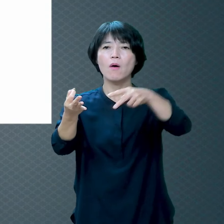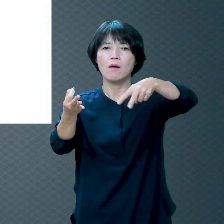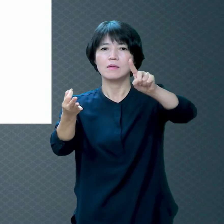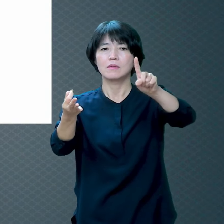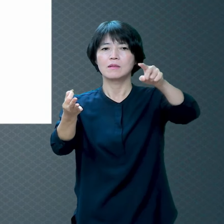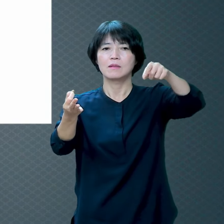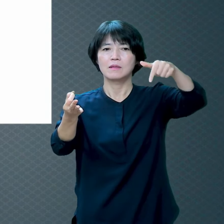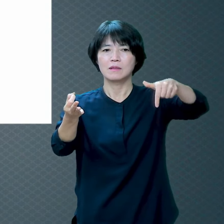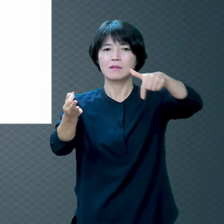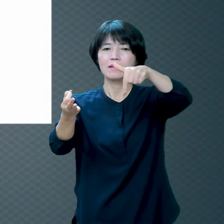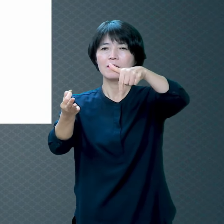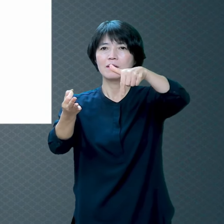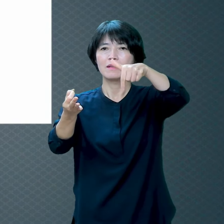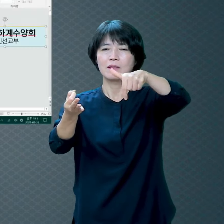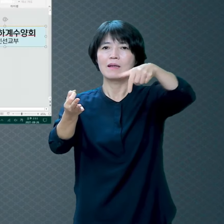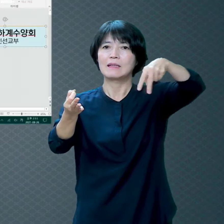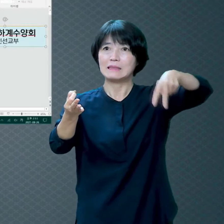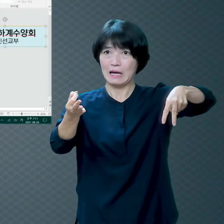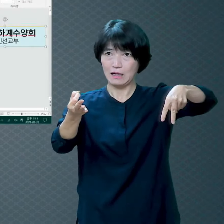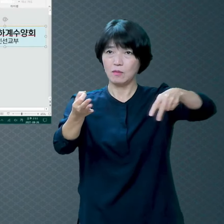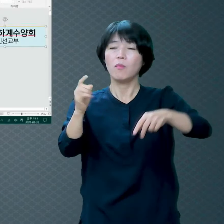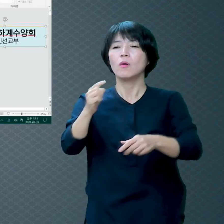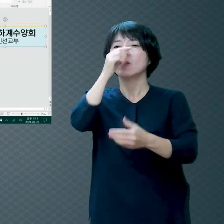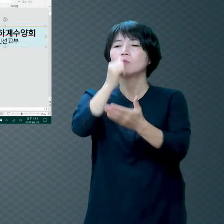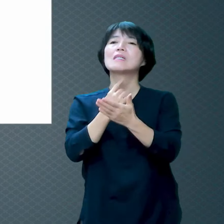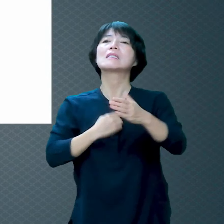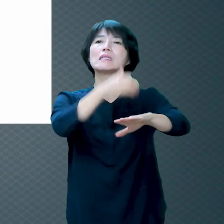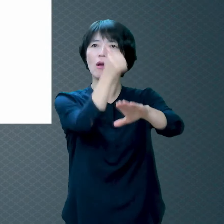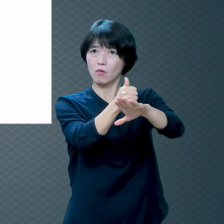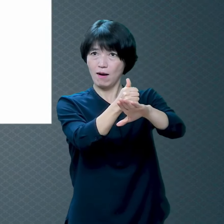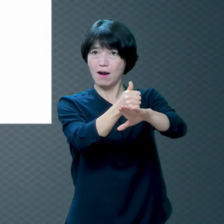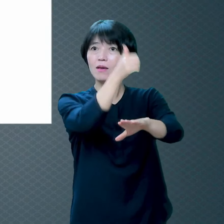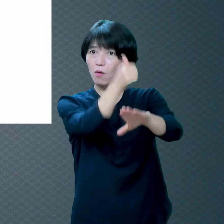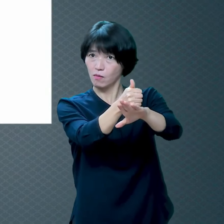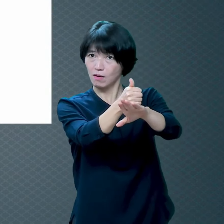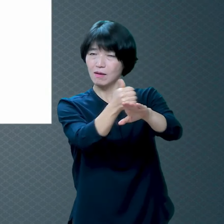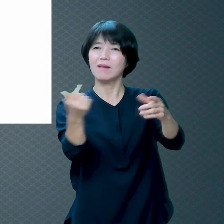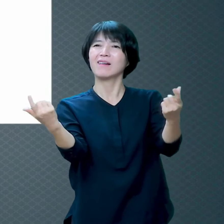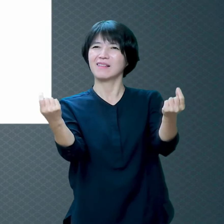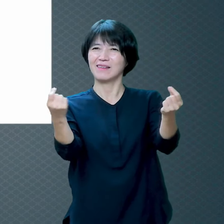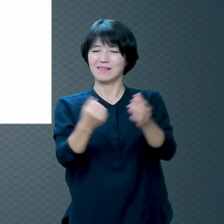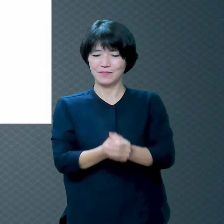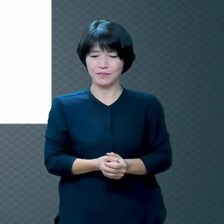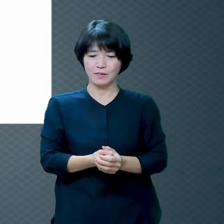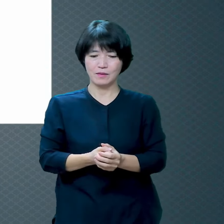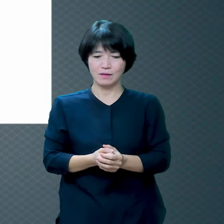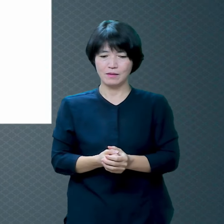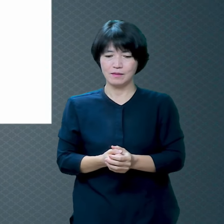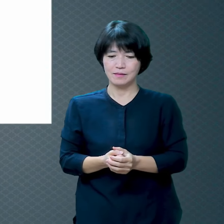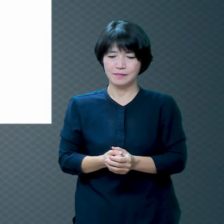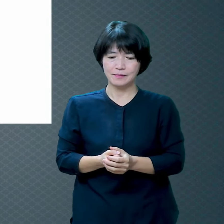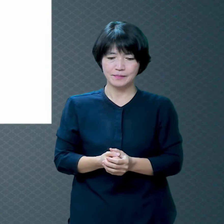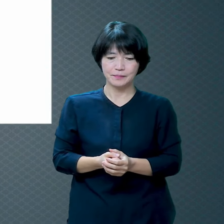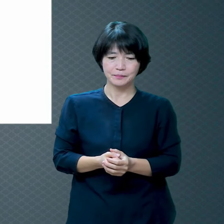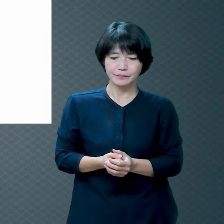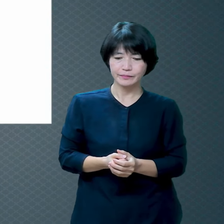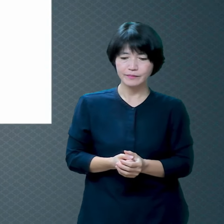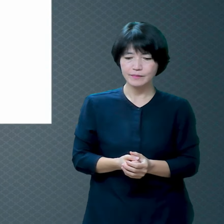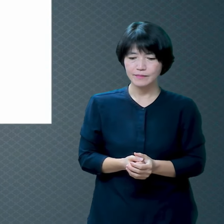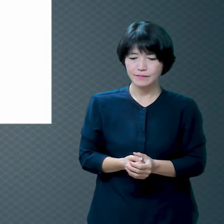하자면 결과 이렇게 생각하시면 좋을 것 같아요 그러니까